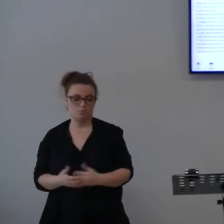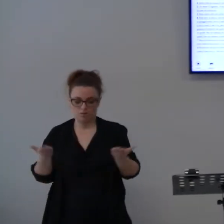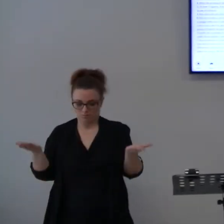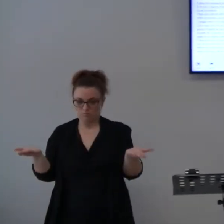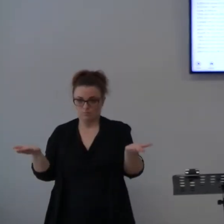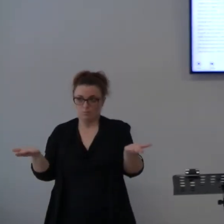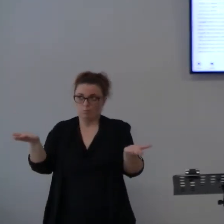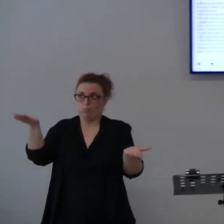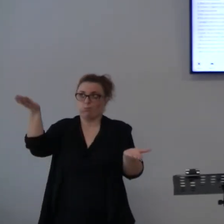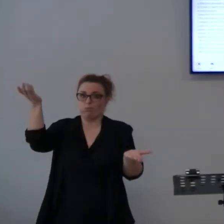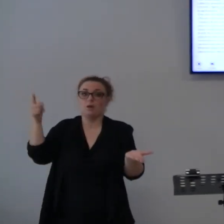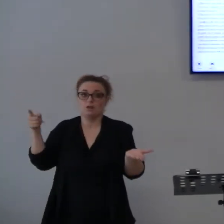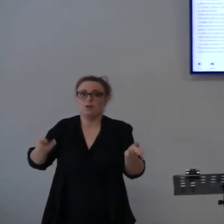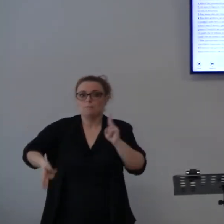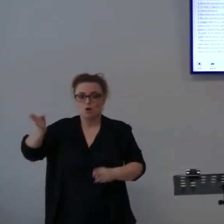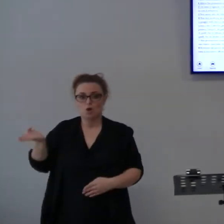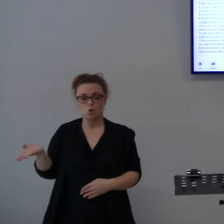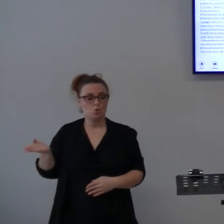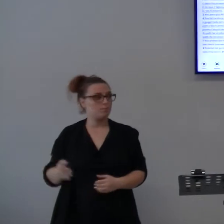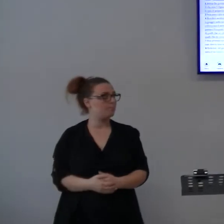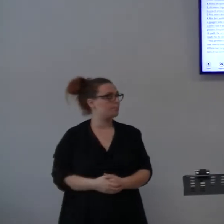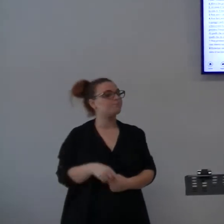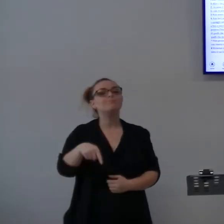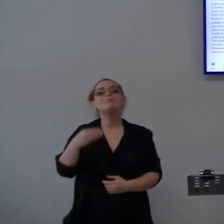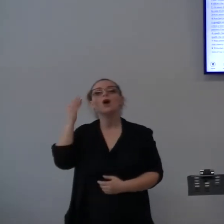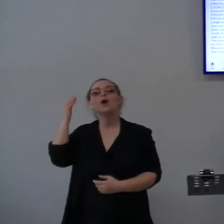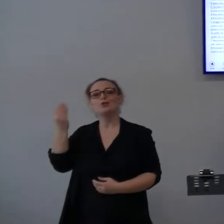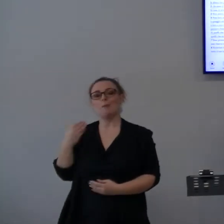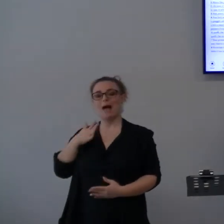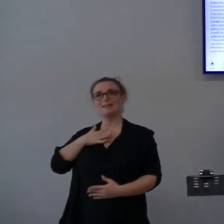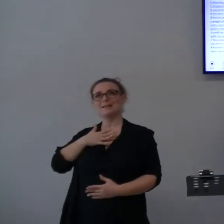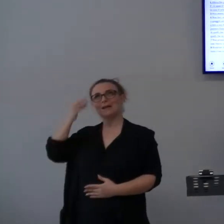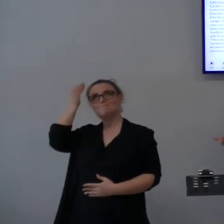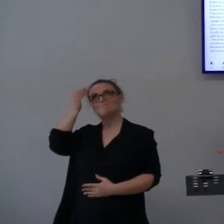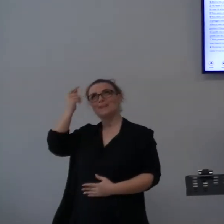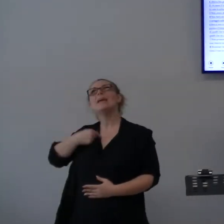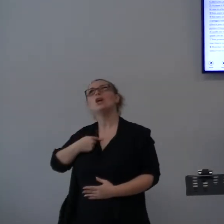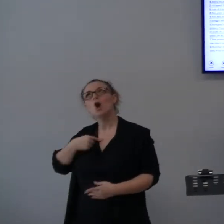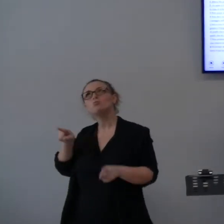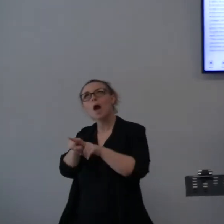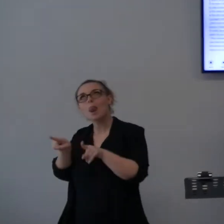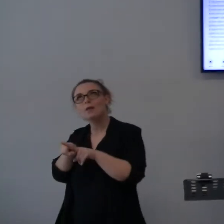Quindi anche qui, domanda. E io? E noi?